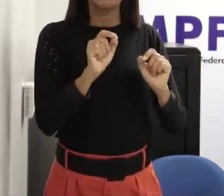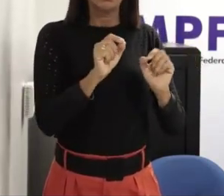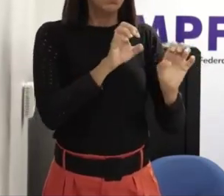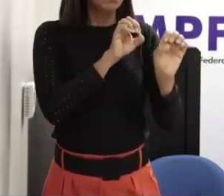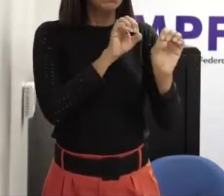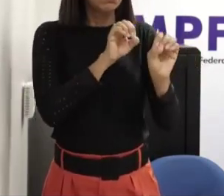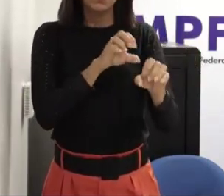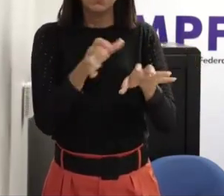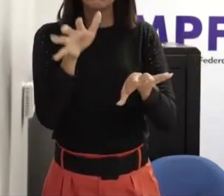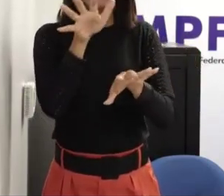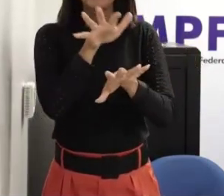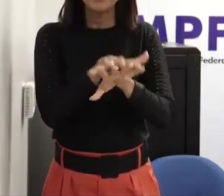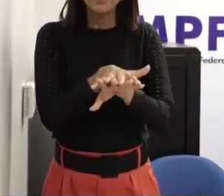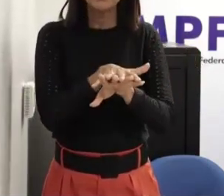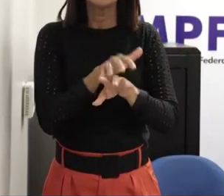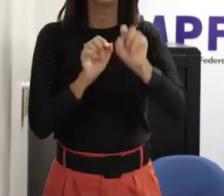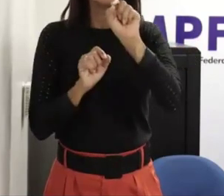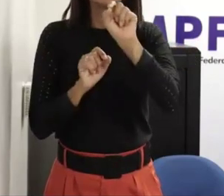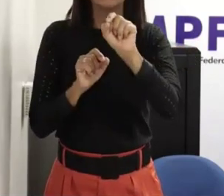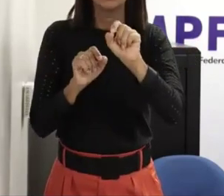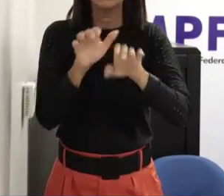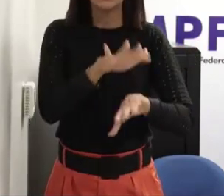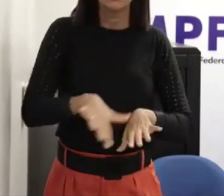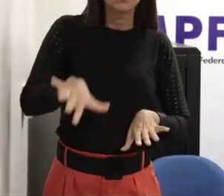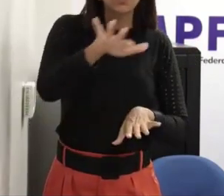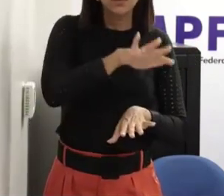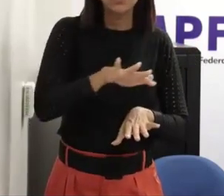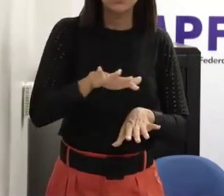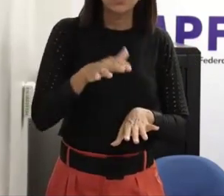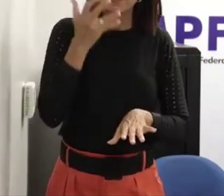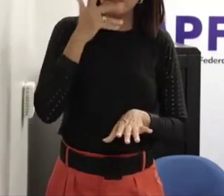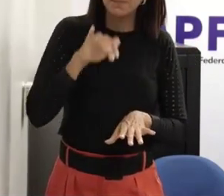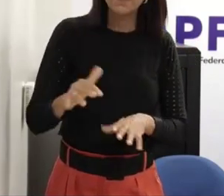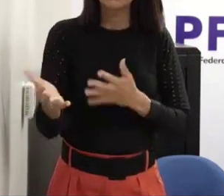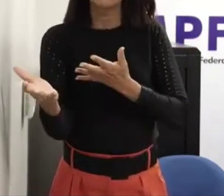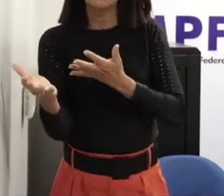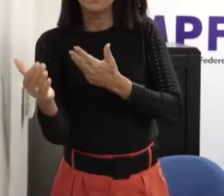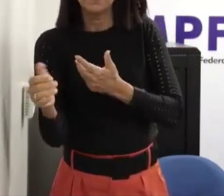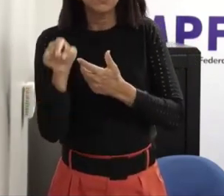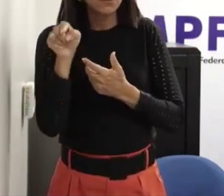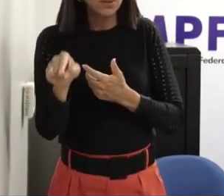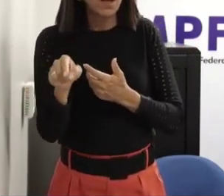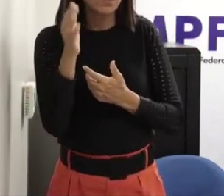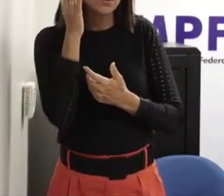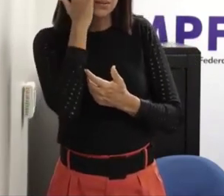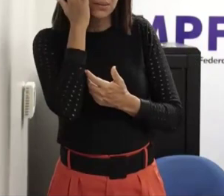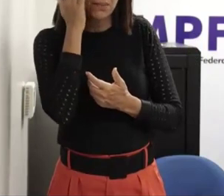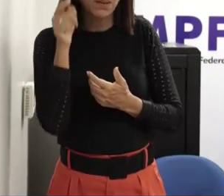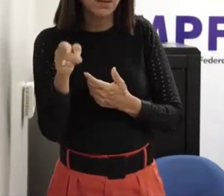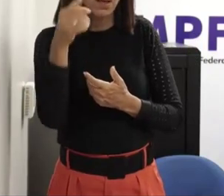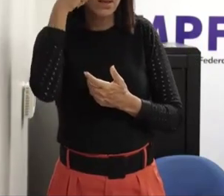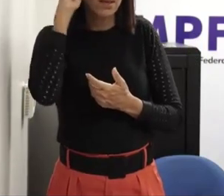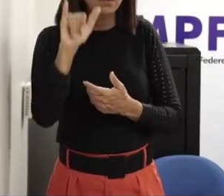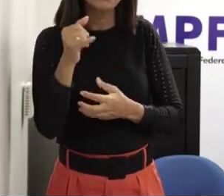inclusiva e que realmente habilite a criança ou adolescente a se prevenir a se